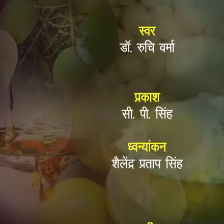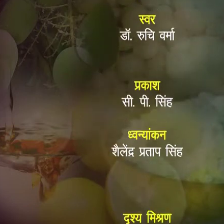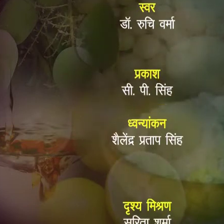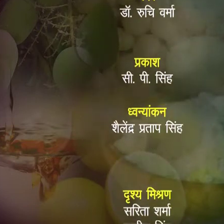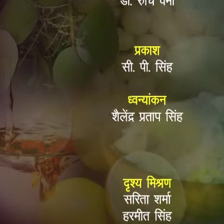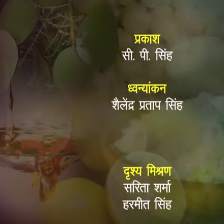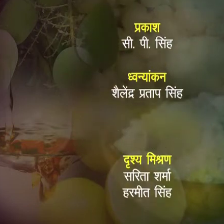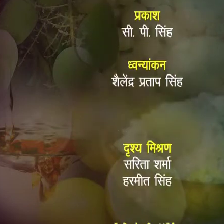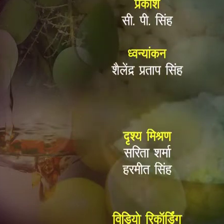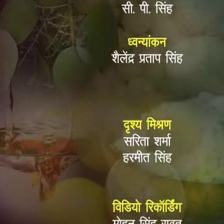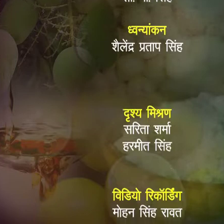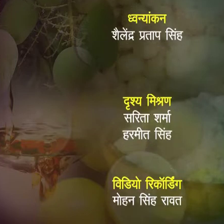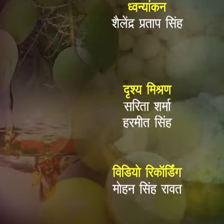शारकों